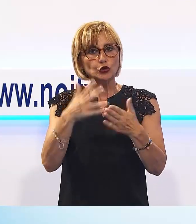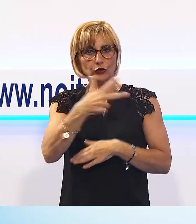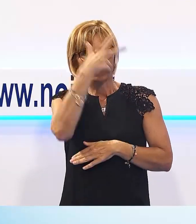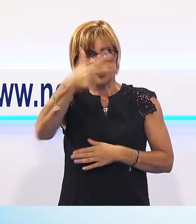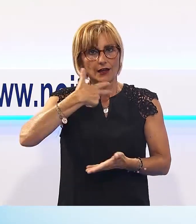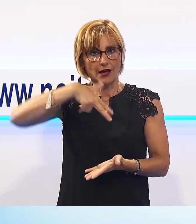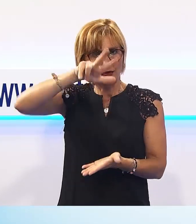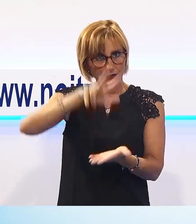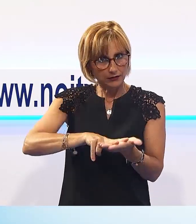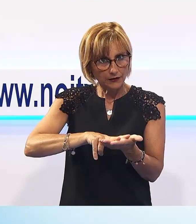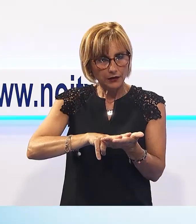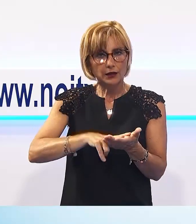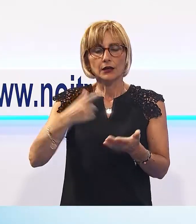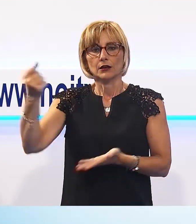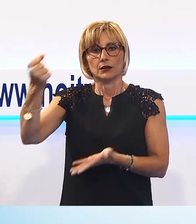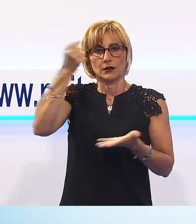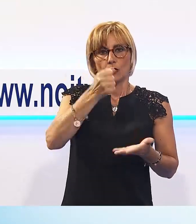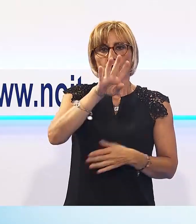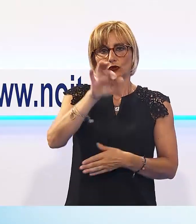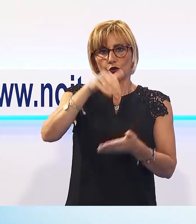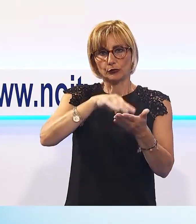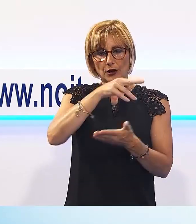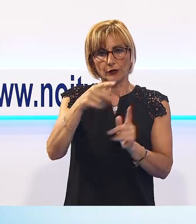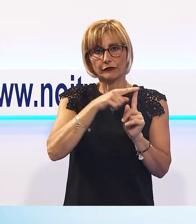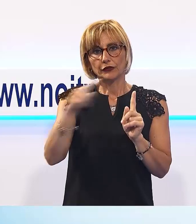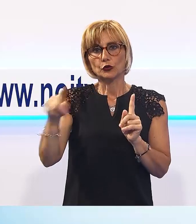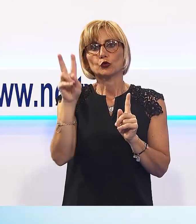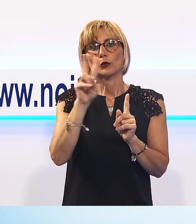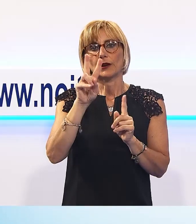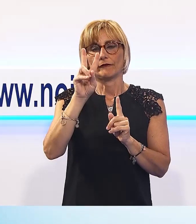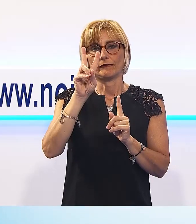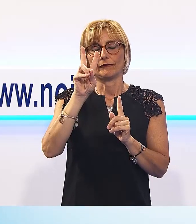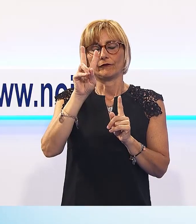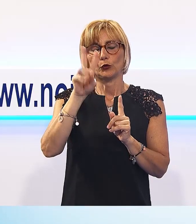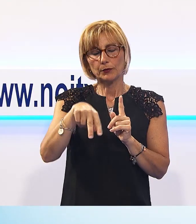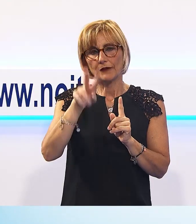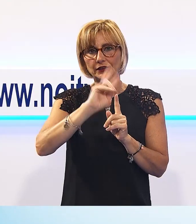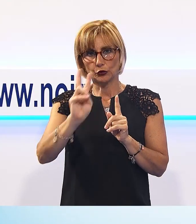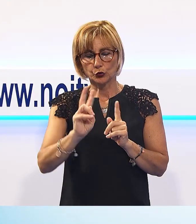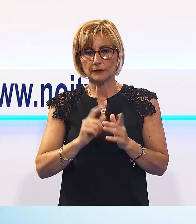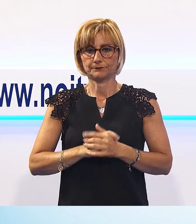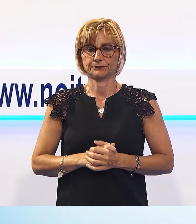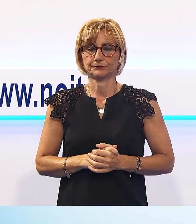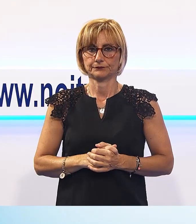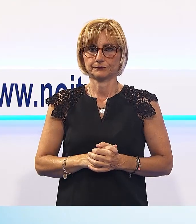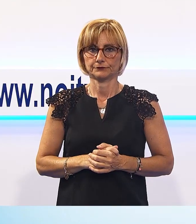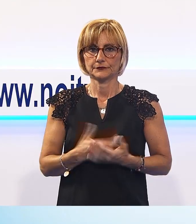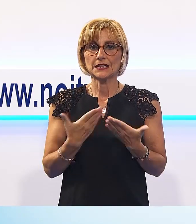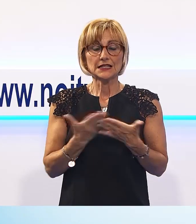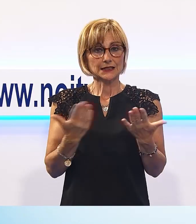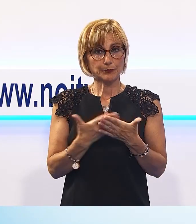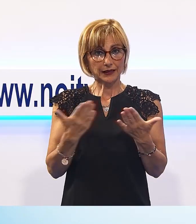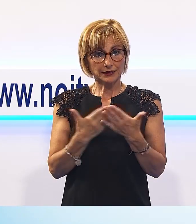di 400 mila euro, fino al 2022. Fra i tanti spettacoli ed esecuzioni che stanno impreziosendo l'edizione